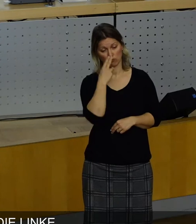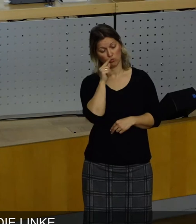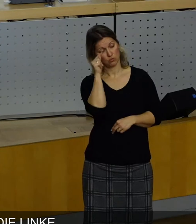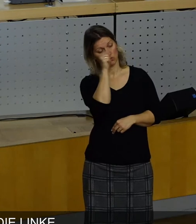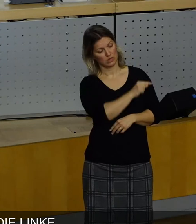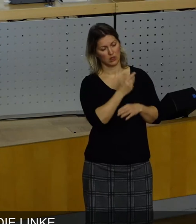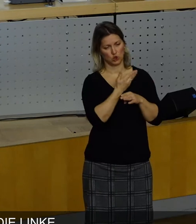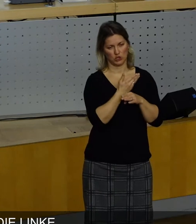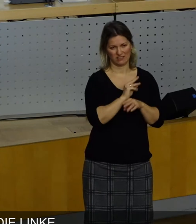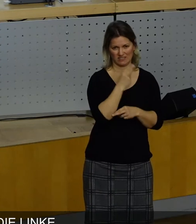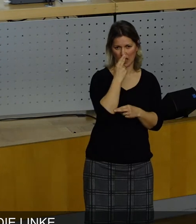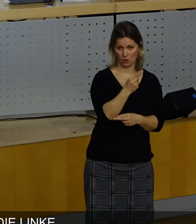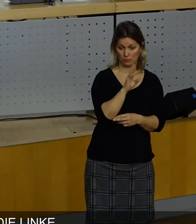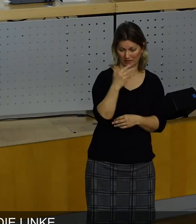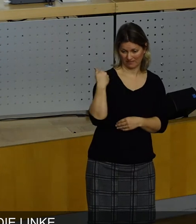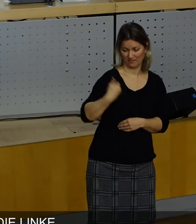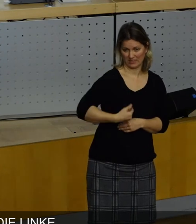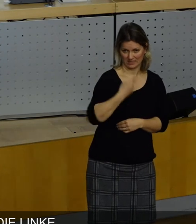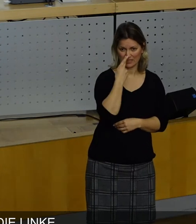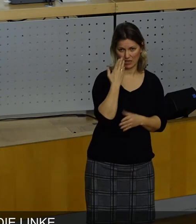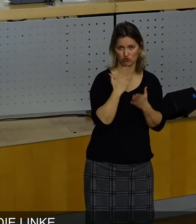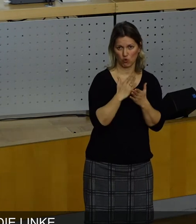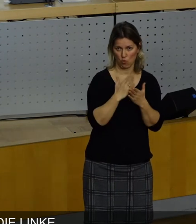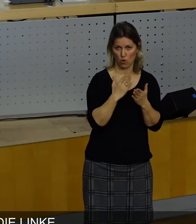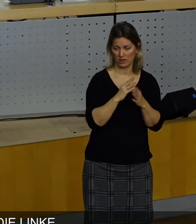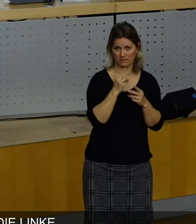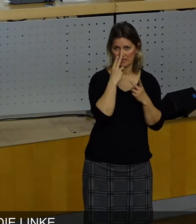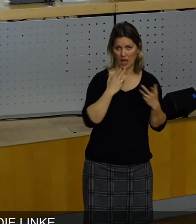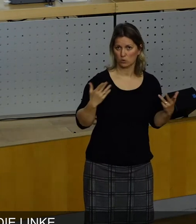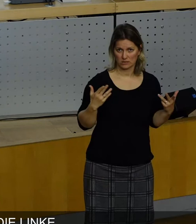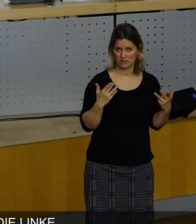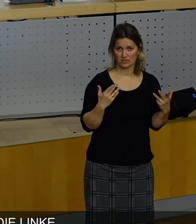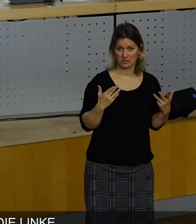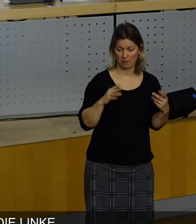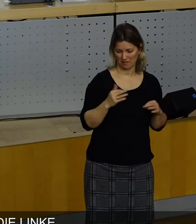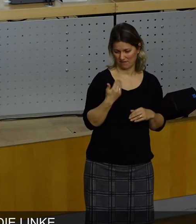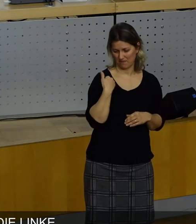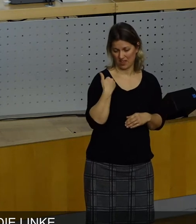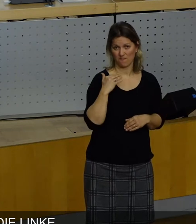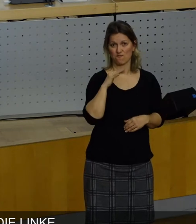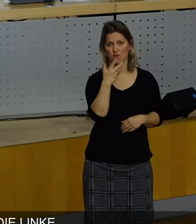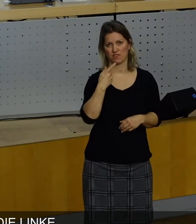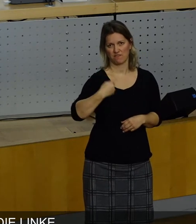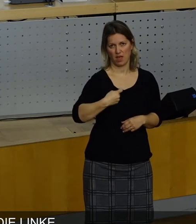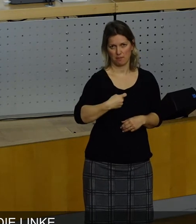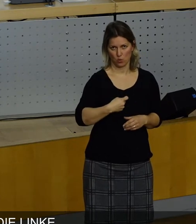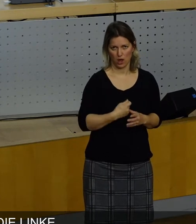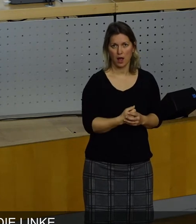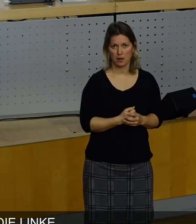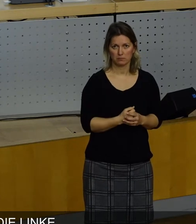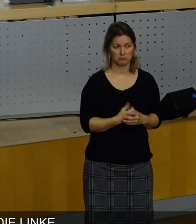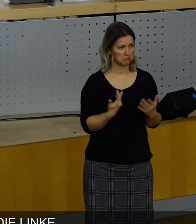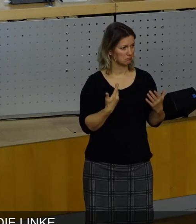richten. Da haben wir gerade gesehen, was passiert, wenn sich, wie am 5. Februar erfolgt, eben